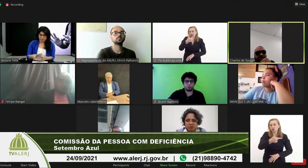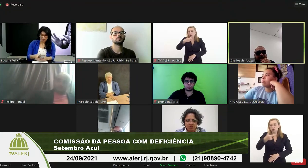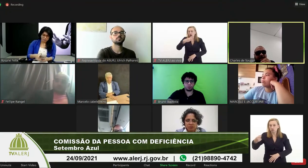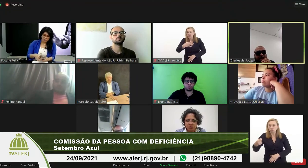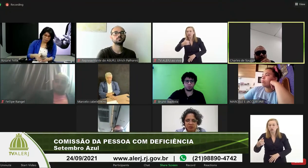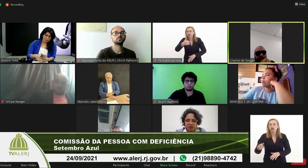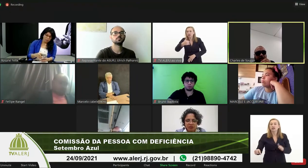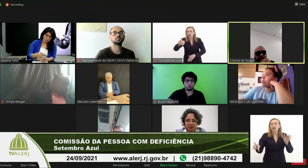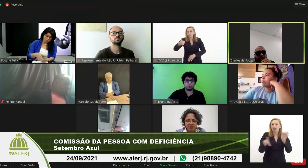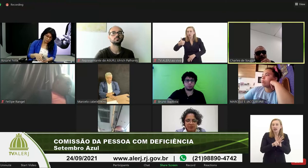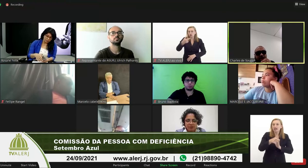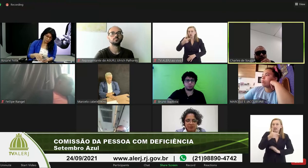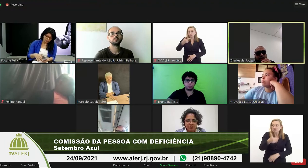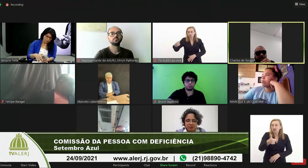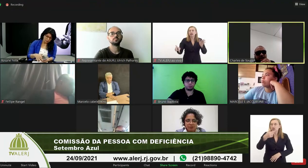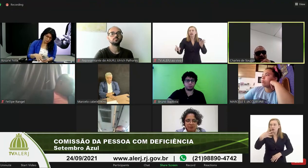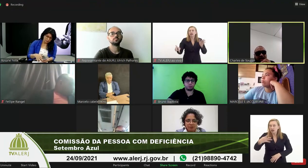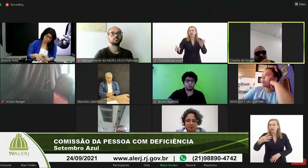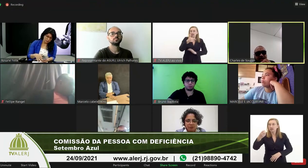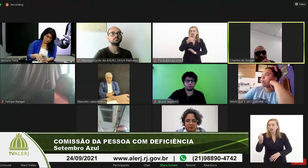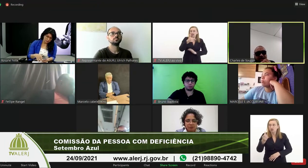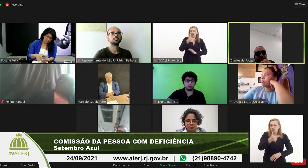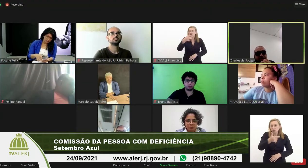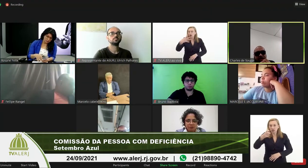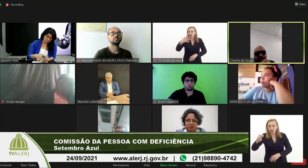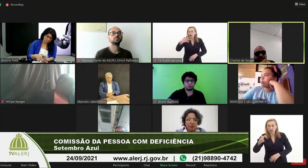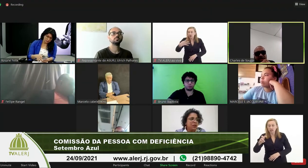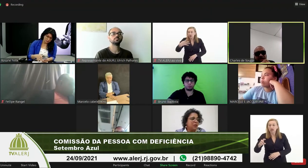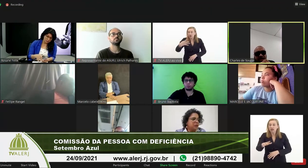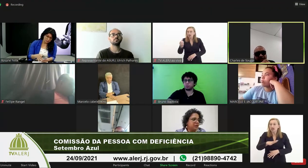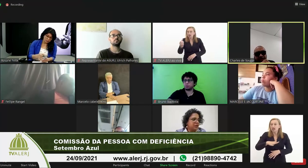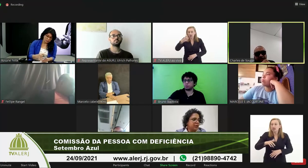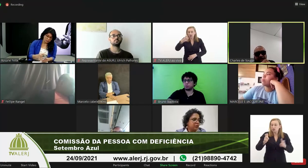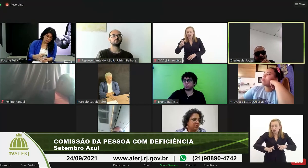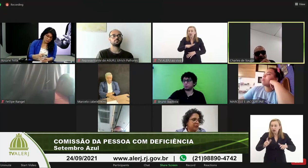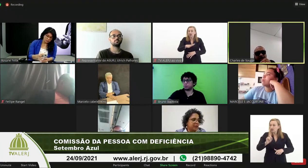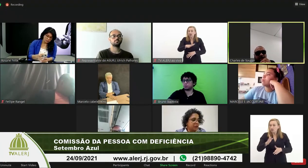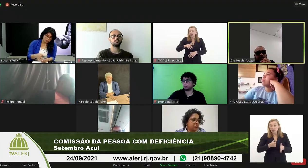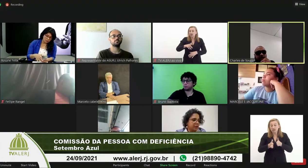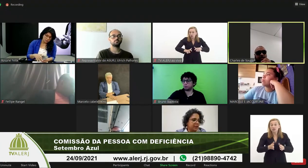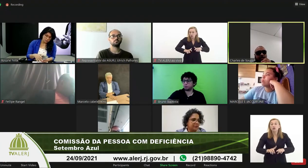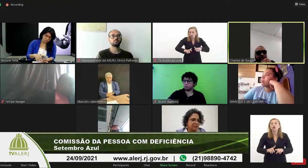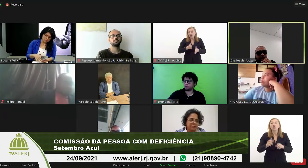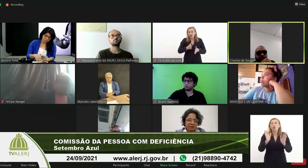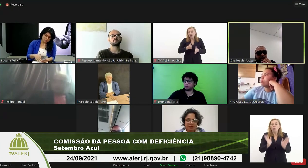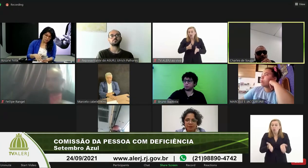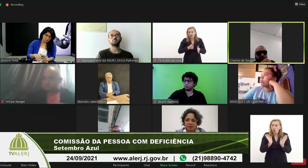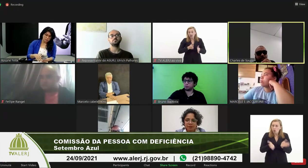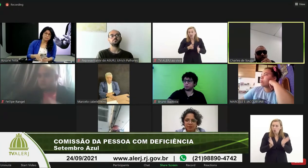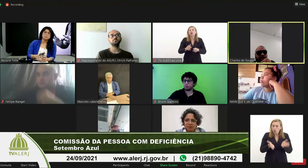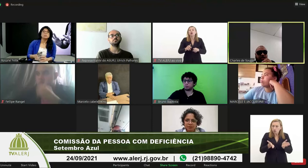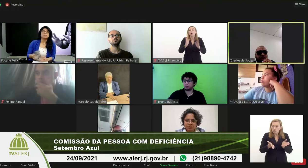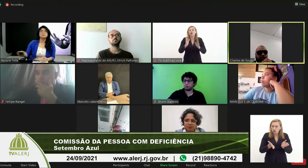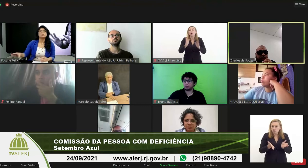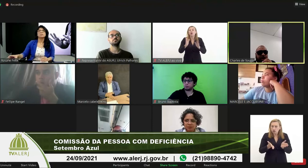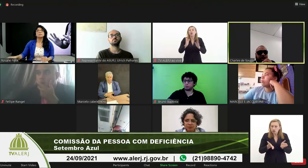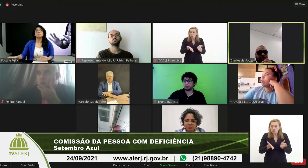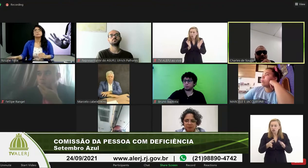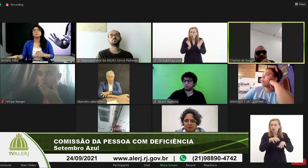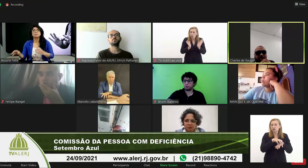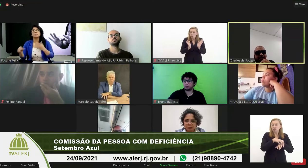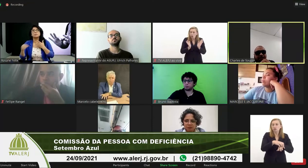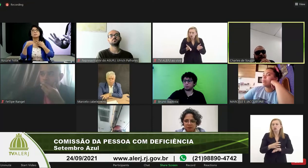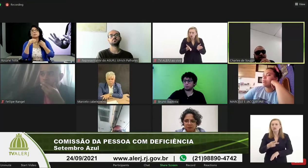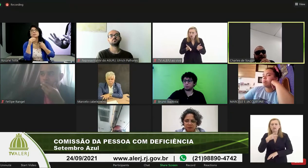na lei 13.146 de 2015 esse ambiente não é acessível tanto que hoje no tocante ao transporte